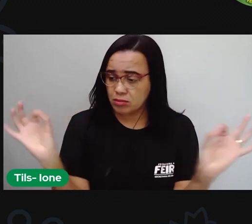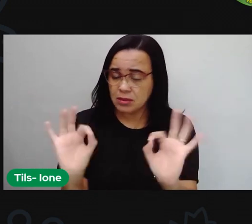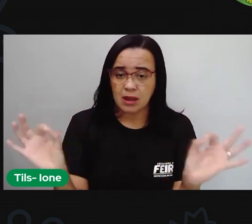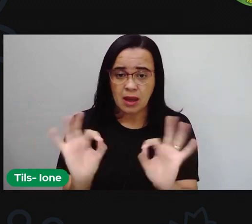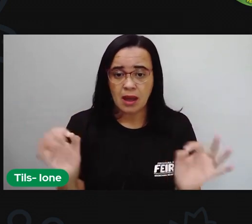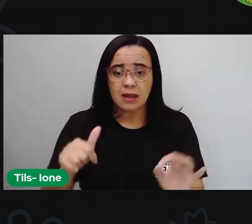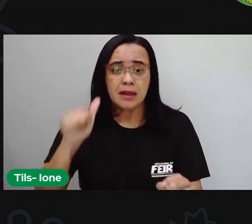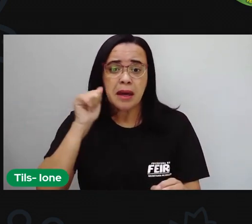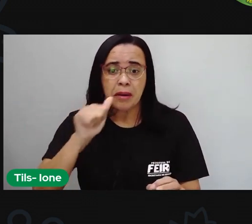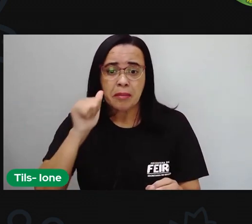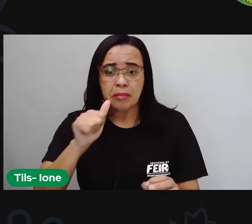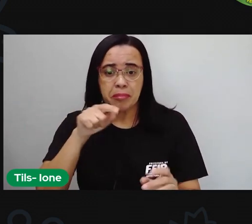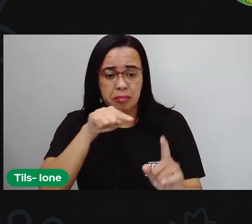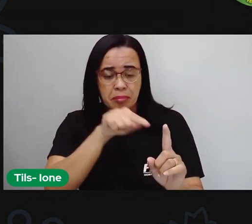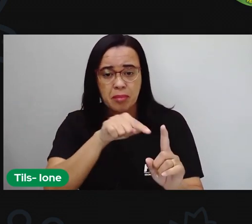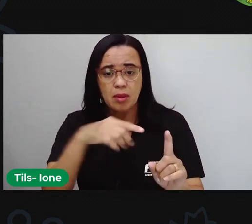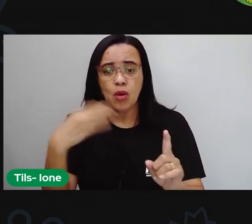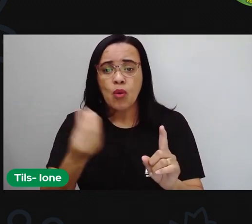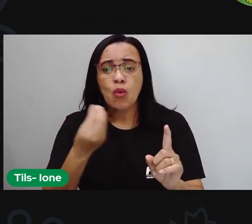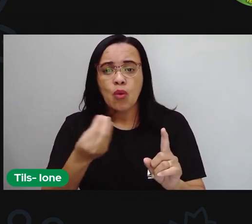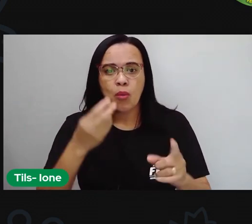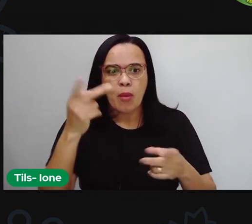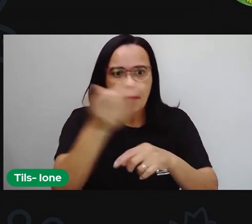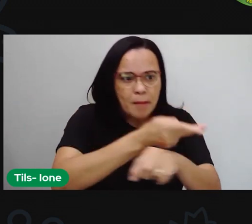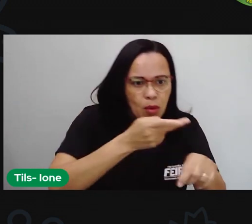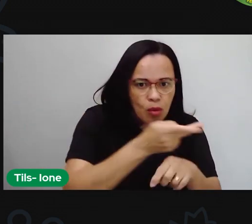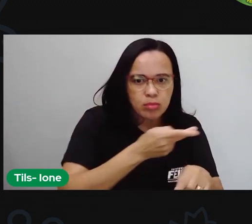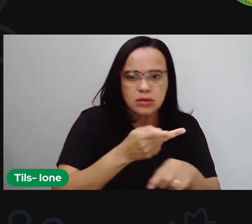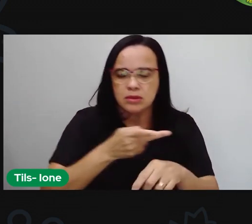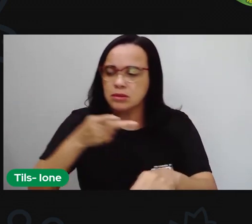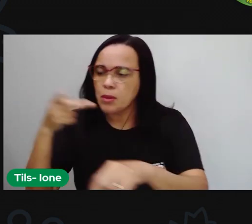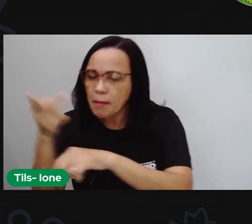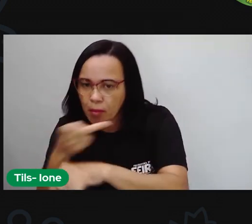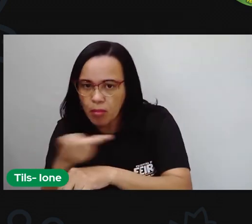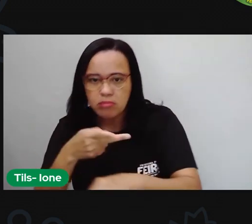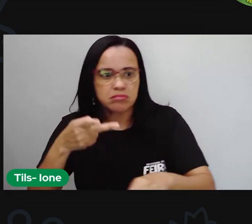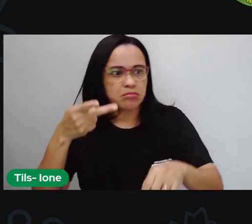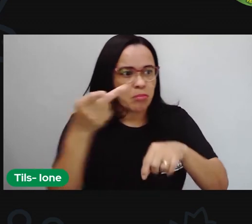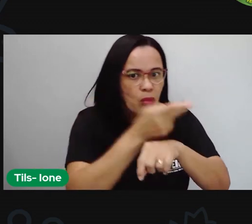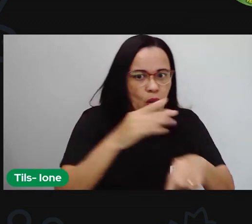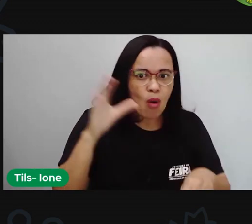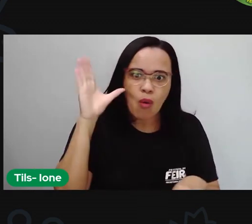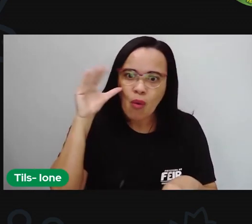continuava mexendo, remexendo e procurando.